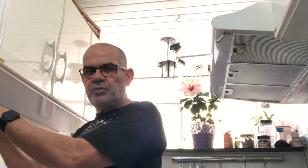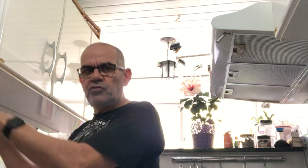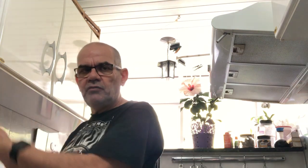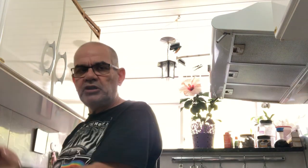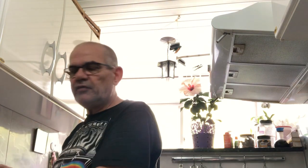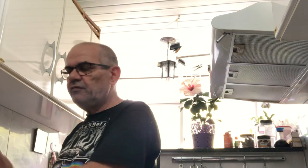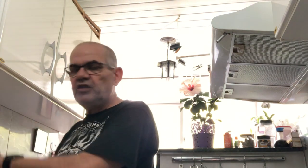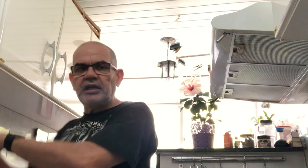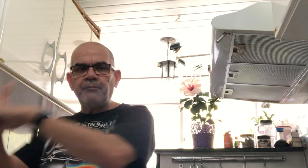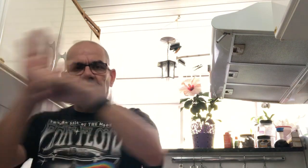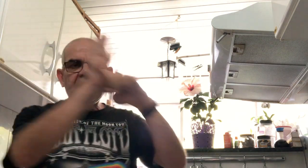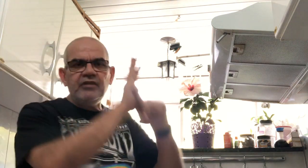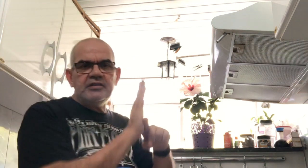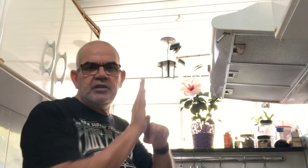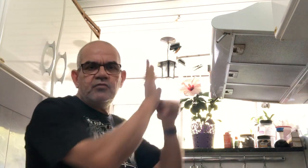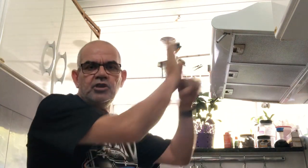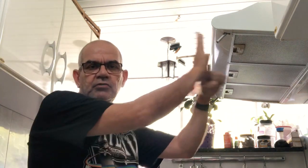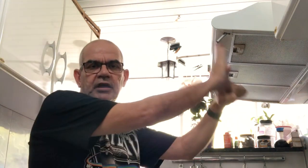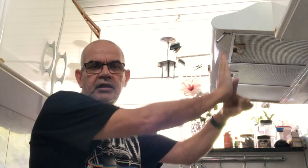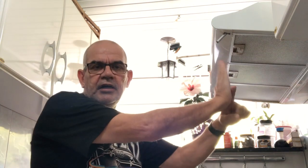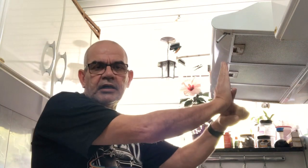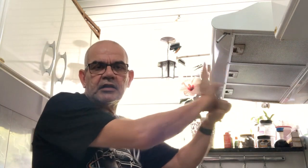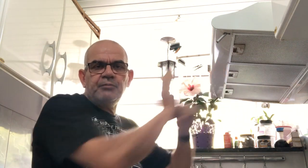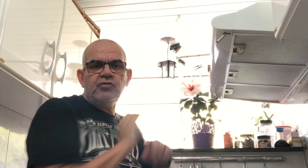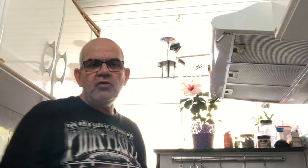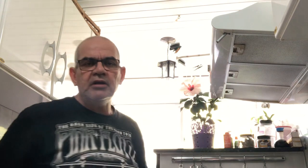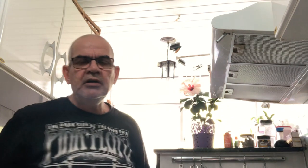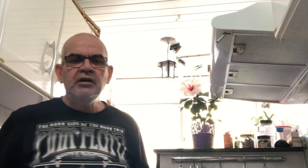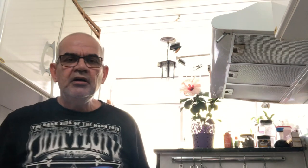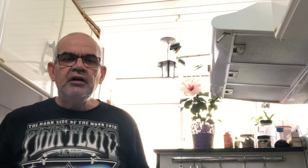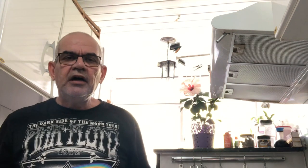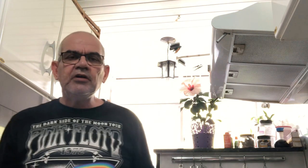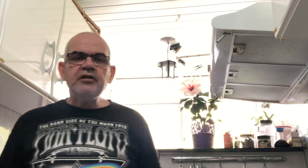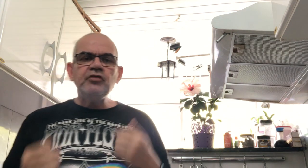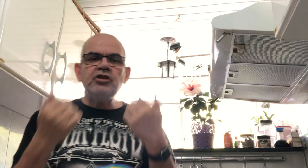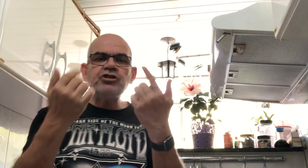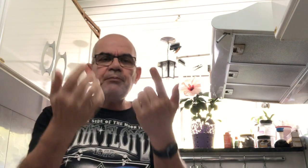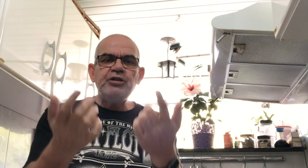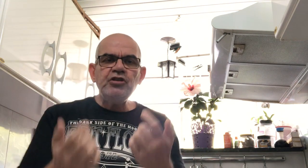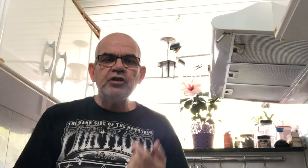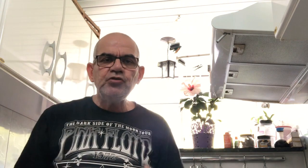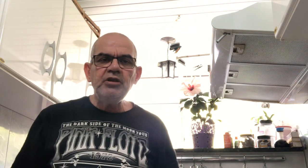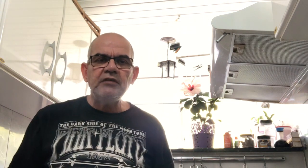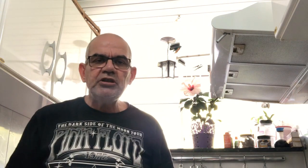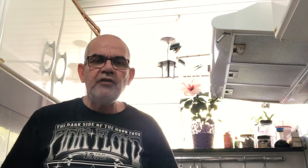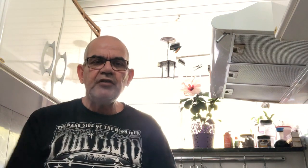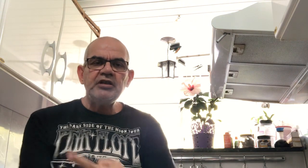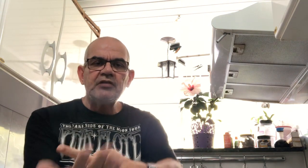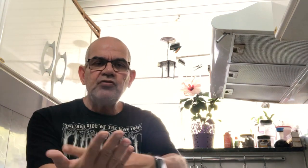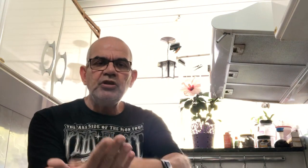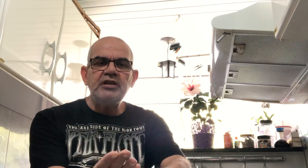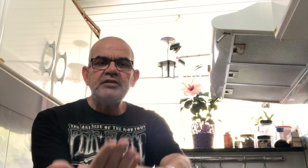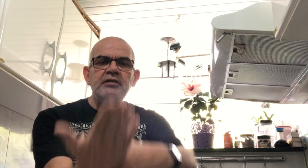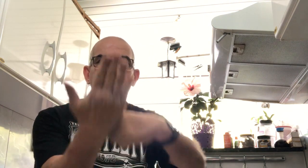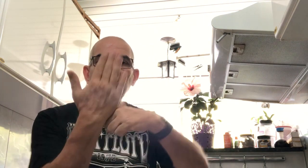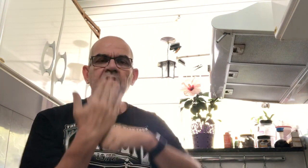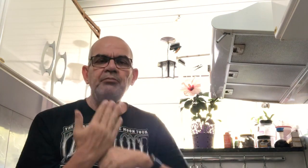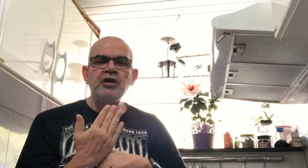pessoa, você vai virar para cá e vai dizer, eu vou ajudar aquela pessoa. Agora, se você está pedindo ajuda, você vai fazer na sua direção. Me